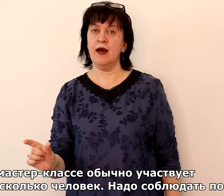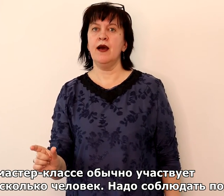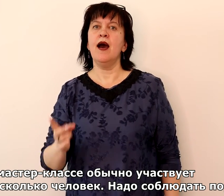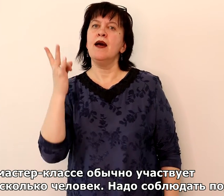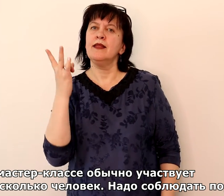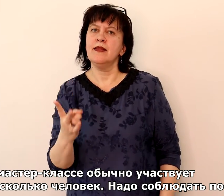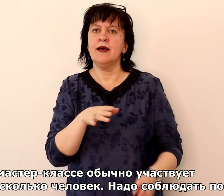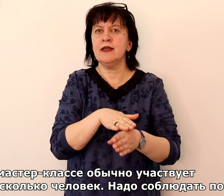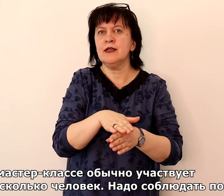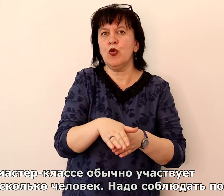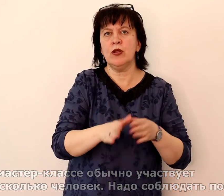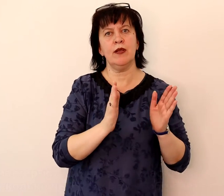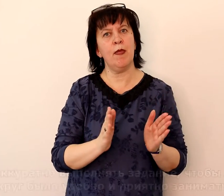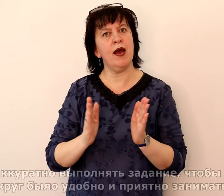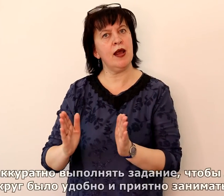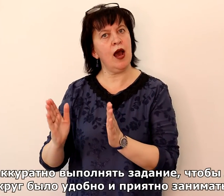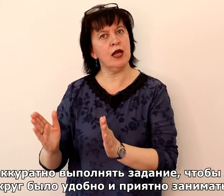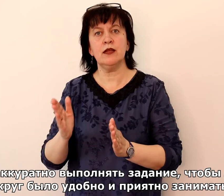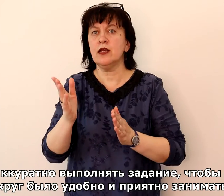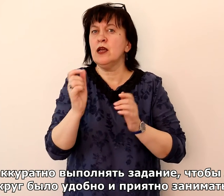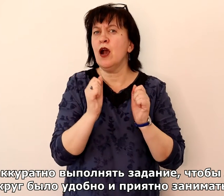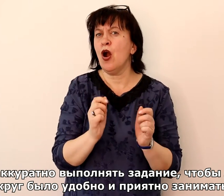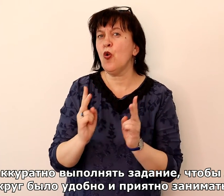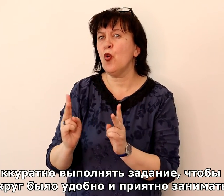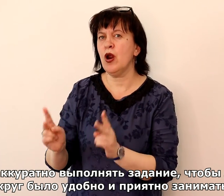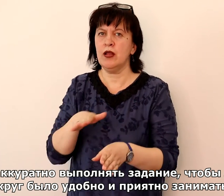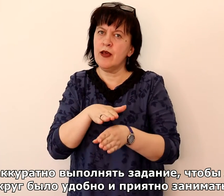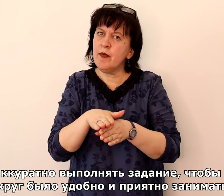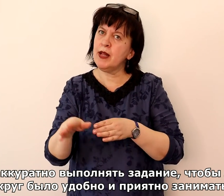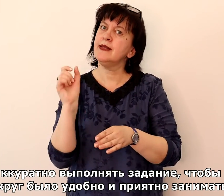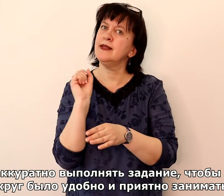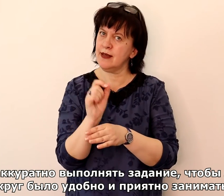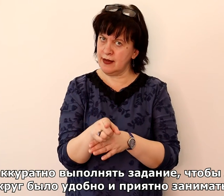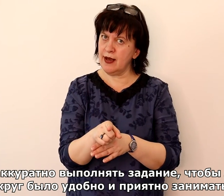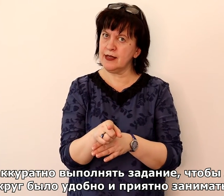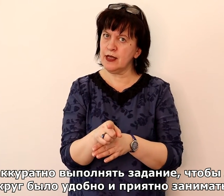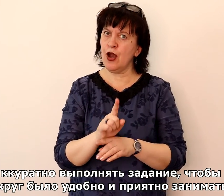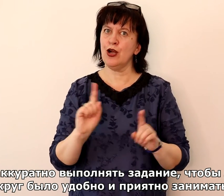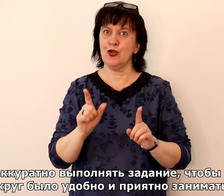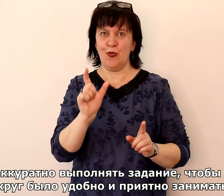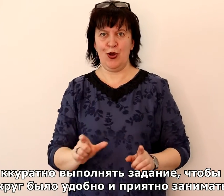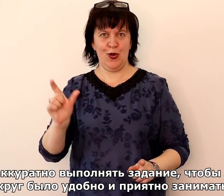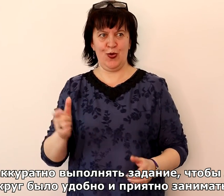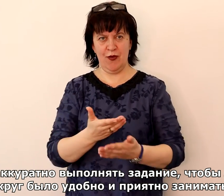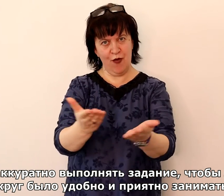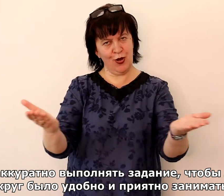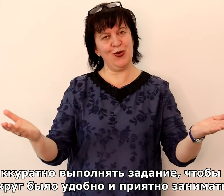и аккуратно выполнять задания, чтобы людям вокруг было удобно и приятно заниматься.